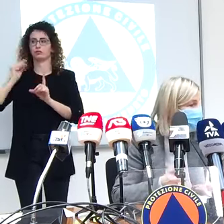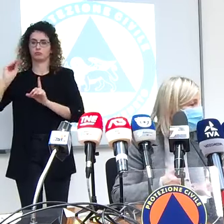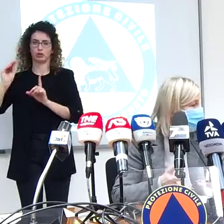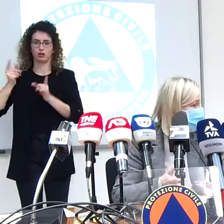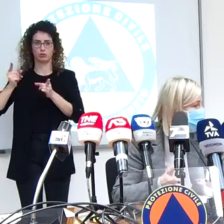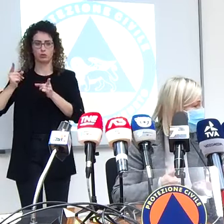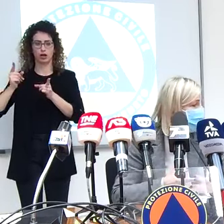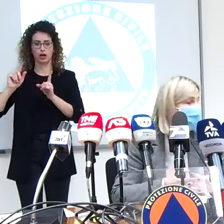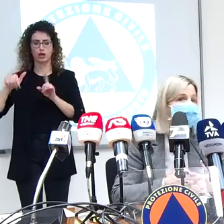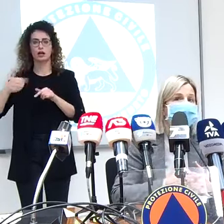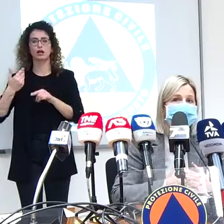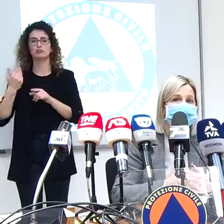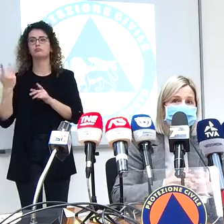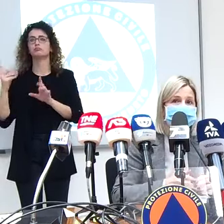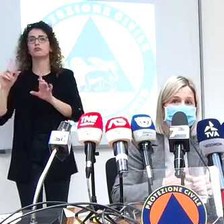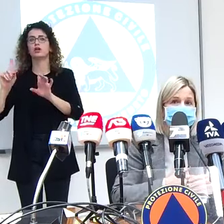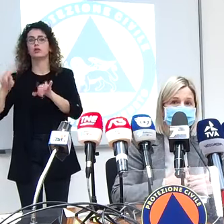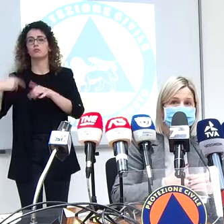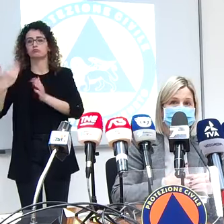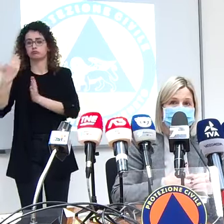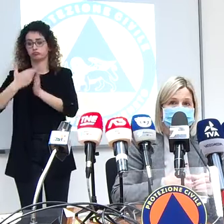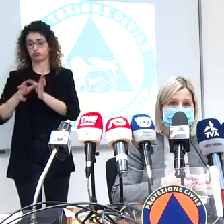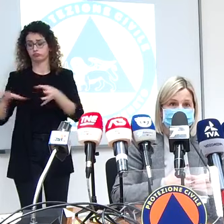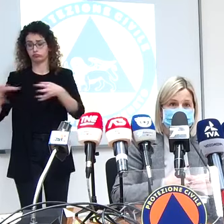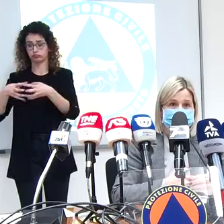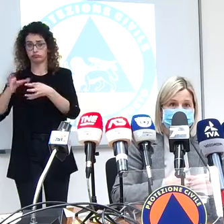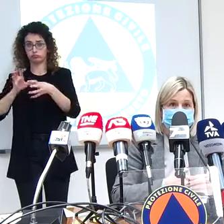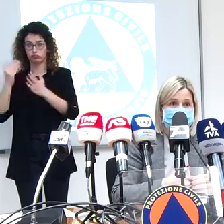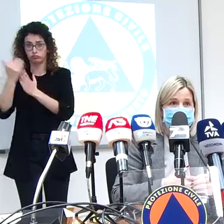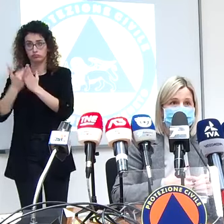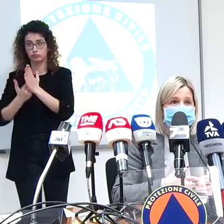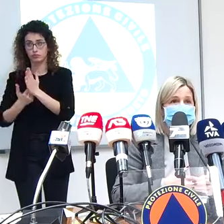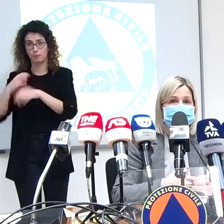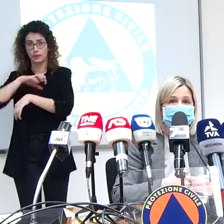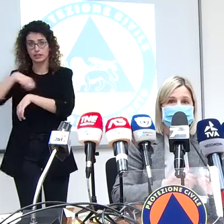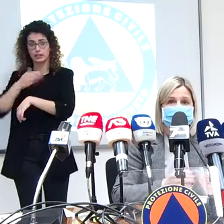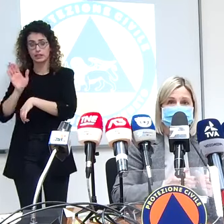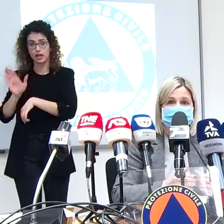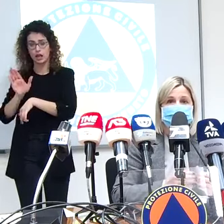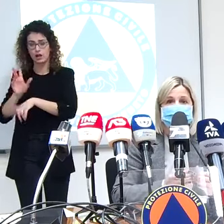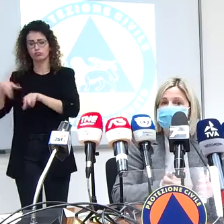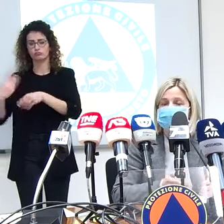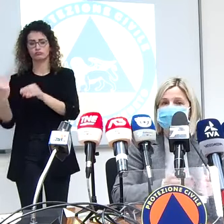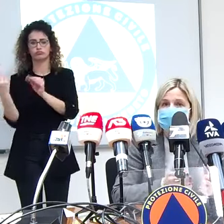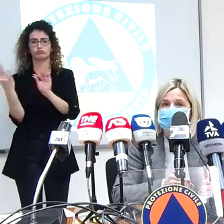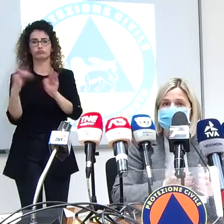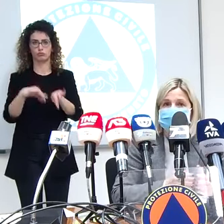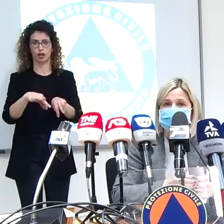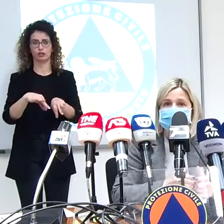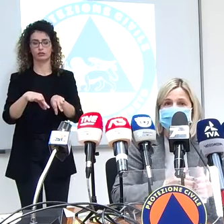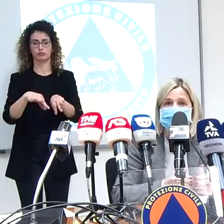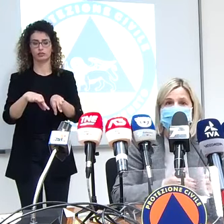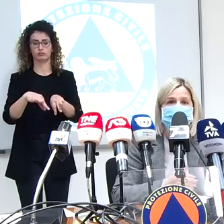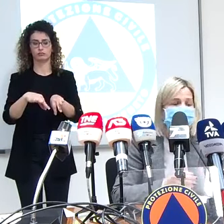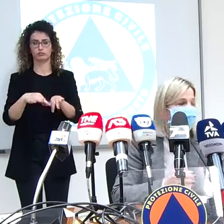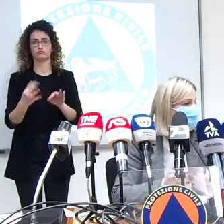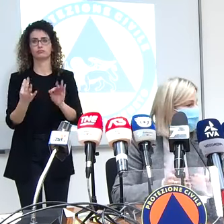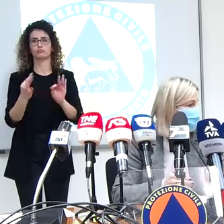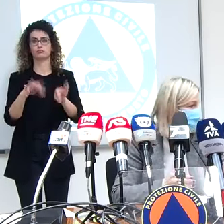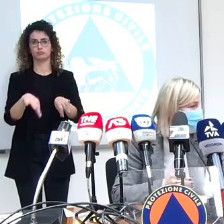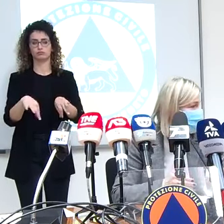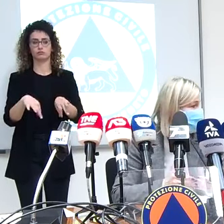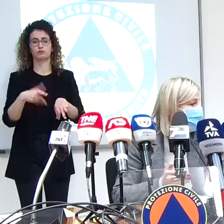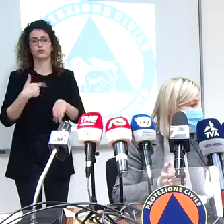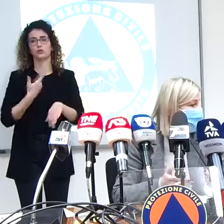'approvvigionamento poi che il ministero avrà quindi ci arriveranno puntualmente insomma dal ministero quando noi ne